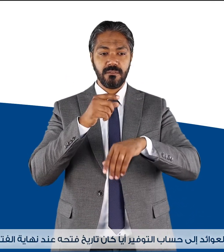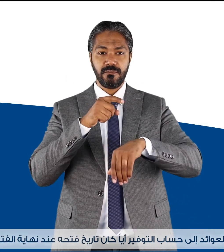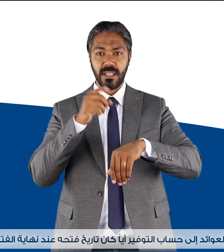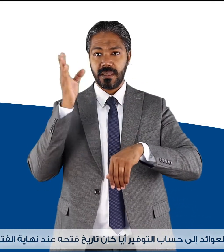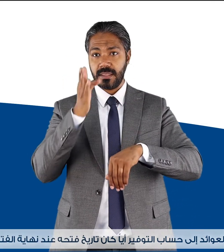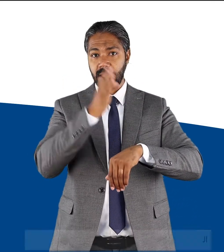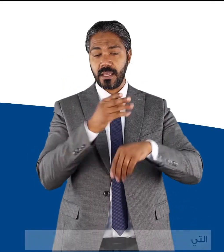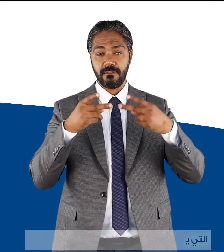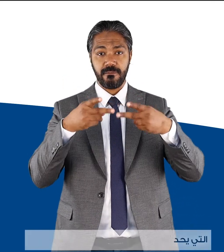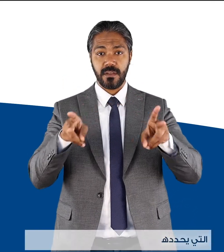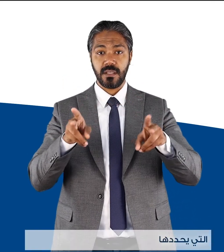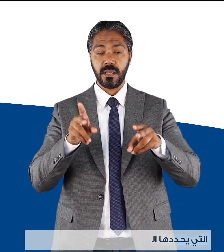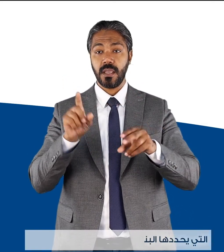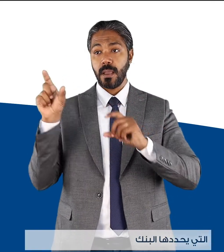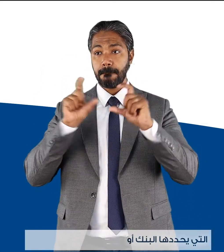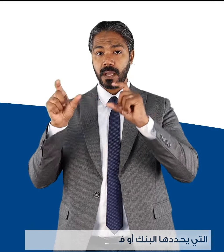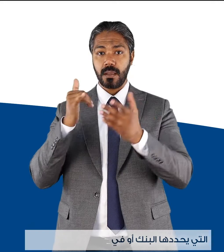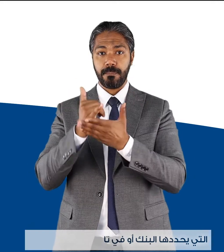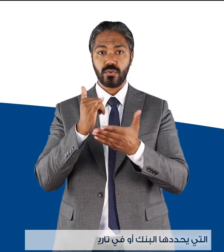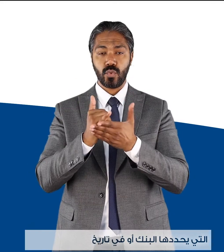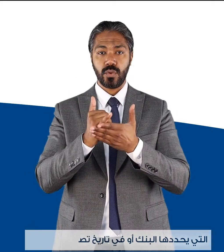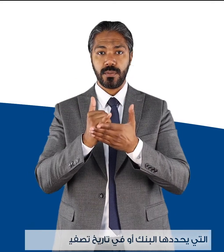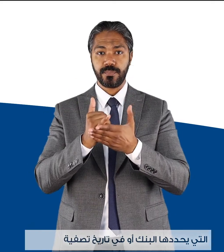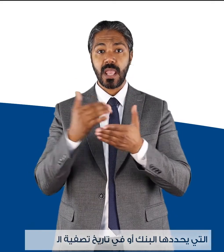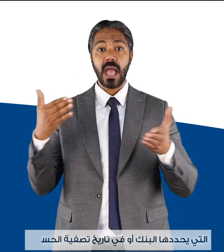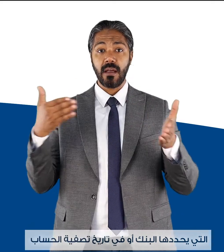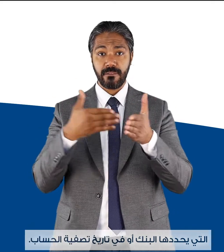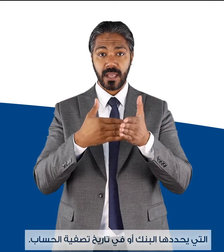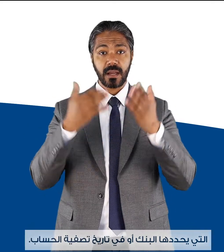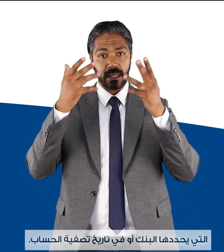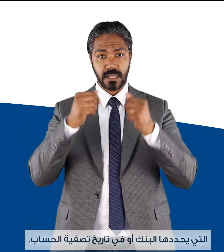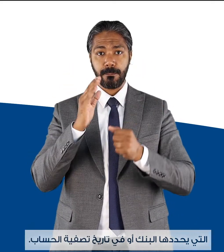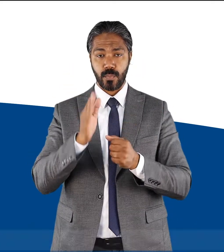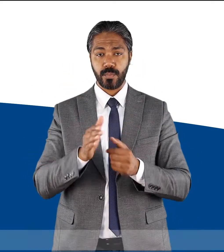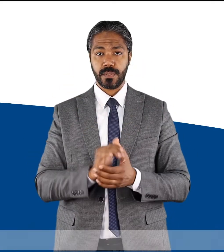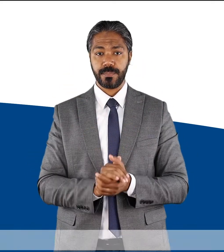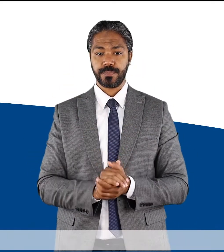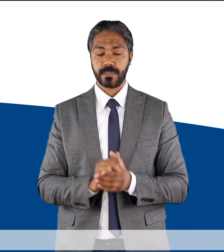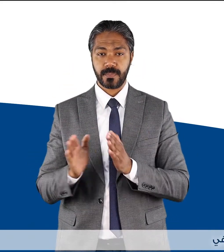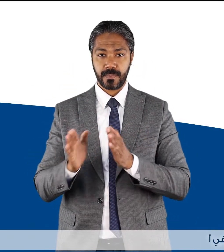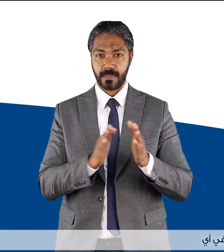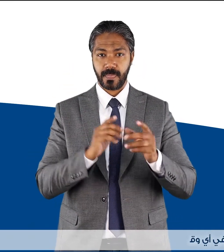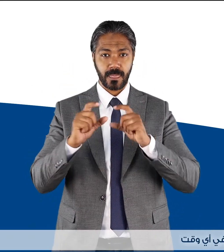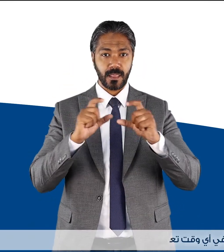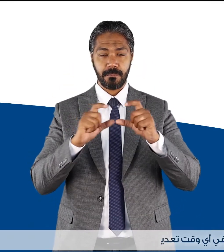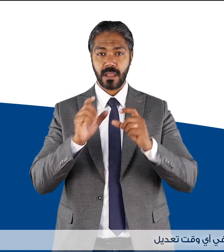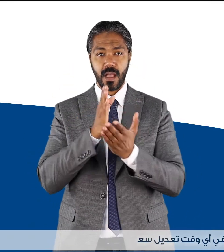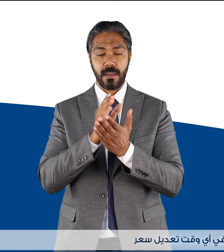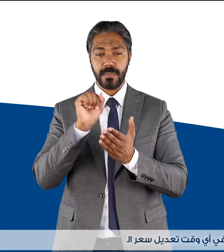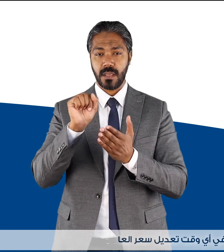الفترات التي يحددها البنك أو في تاريخ تصفية الحساب للبنك الحق في أي وقت تعديل سعر